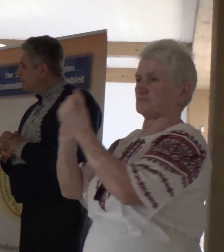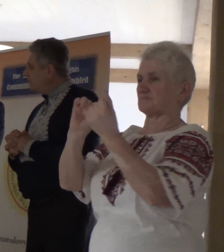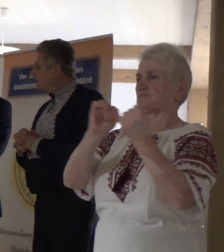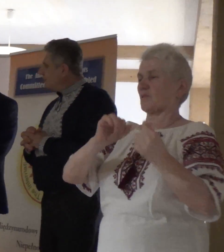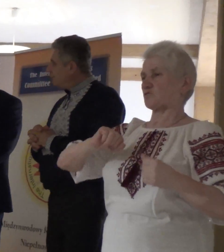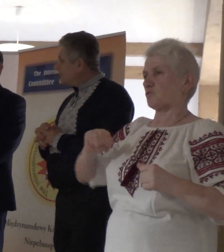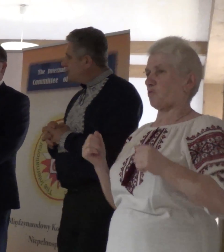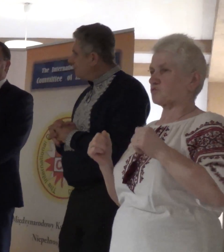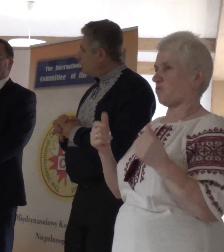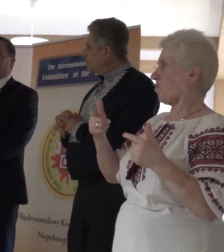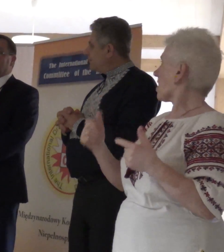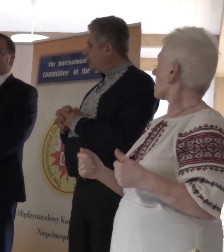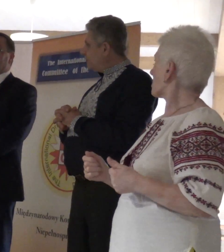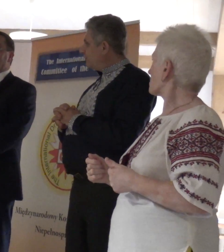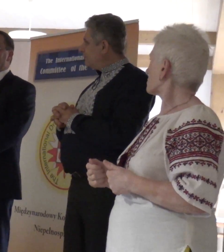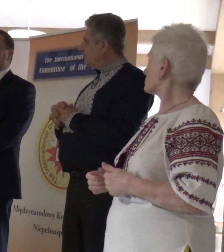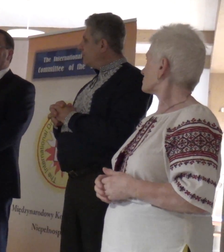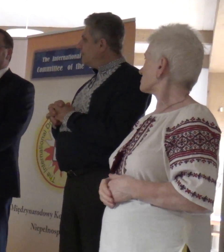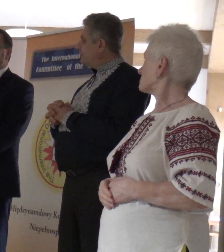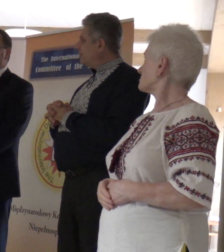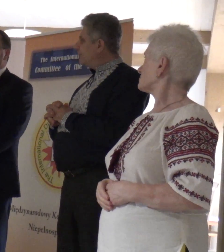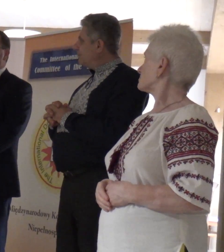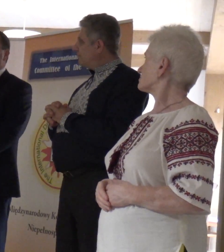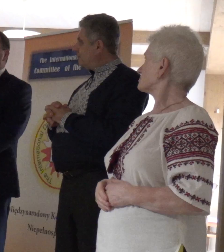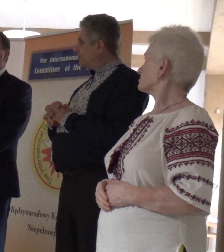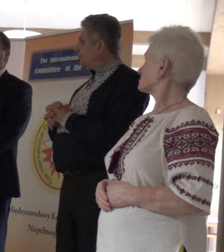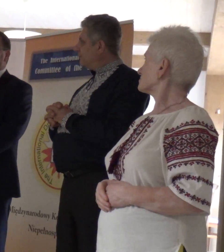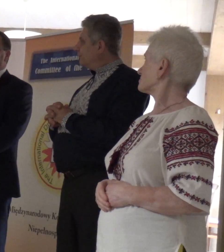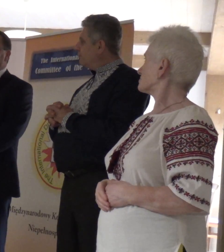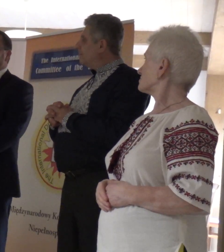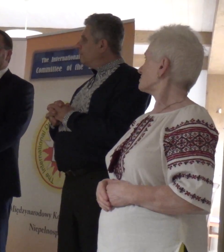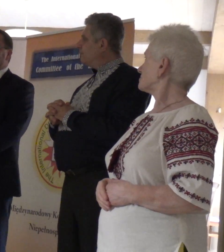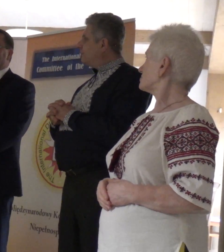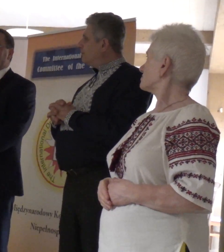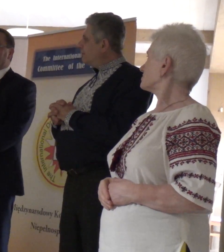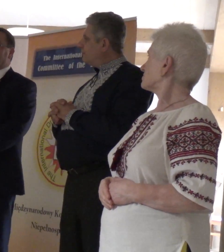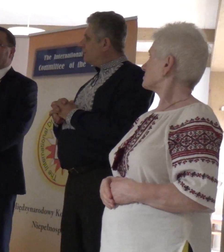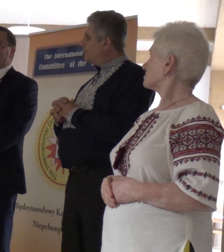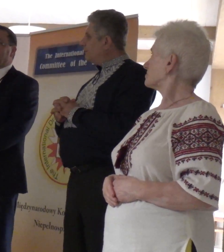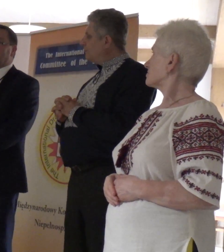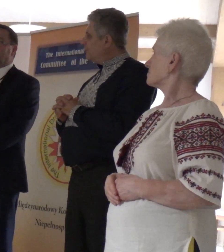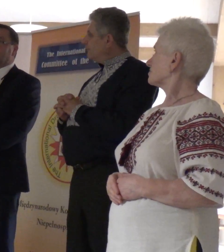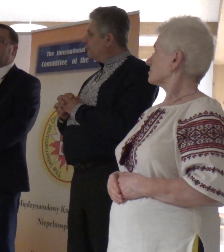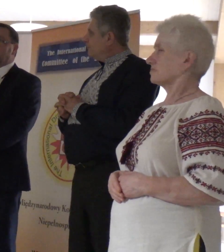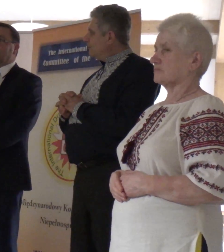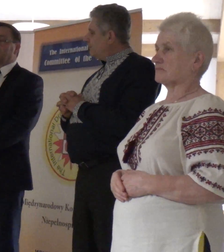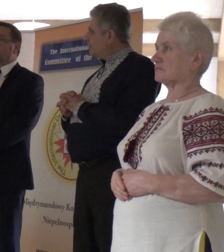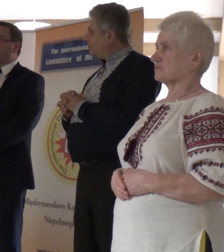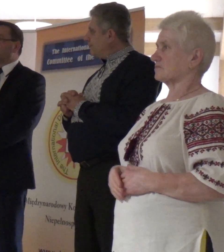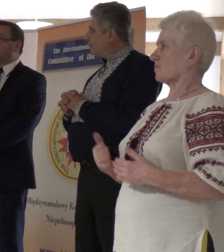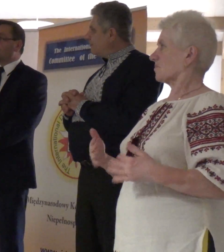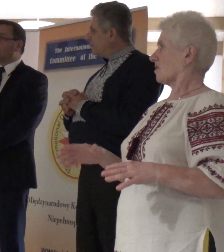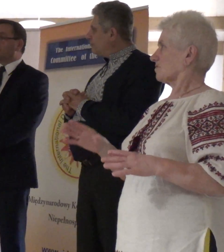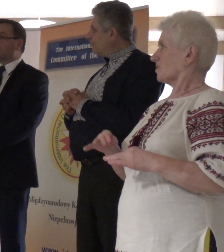też mówiliście, że było minus 16 stopni, coś jest często minus 15, 20 grudzień i styczeń. Natomiast też śniegu czasem, nawet w tych